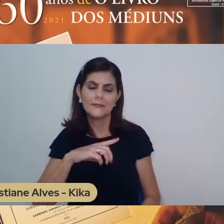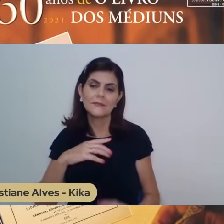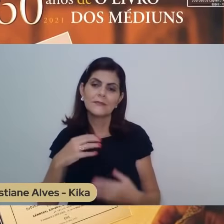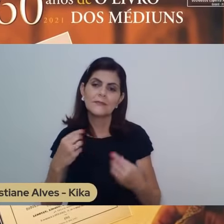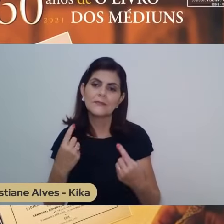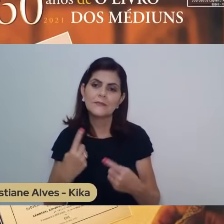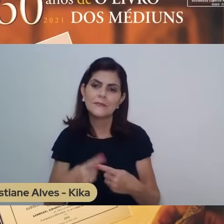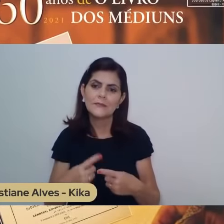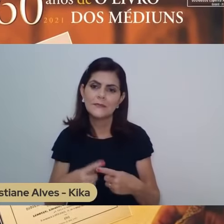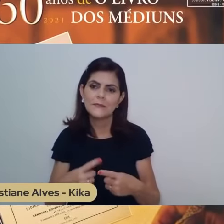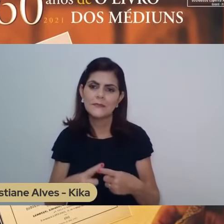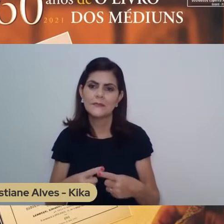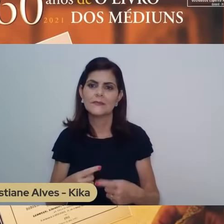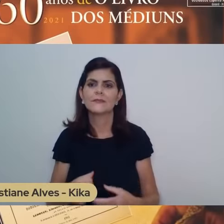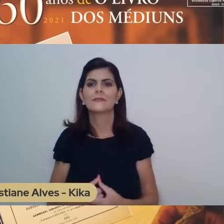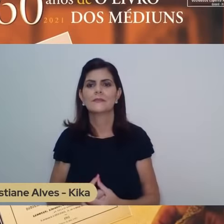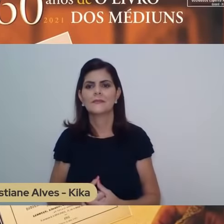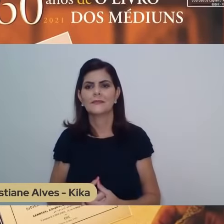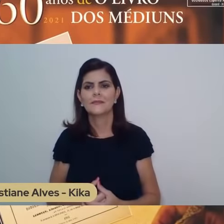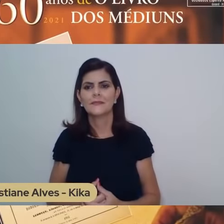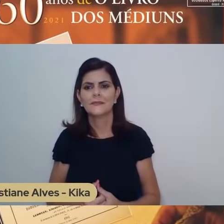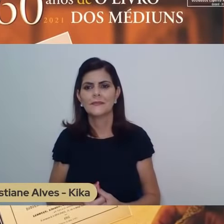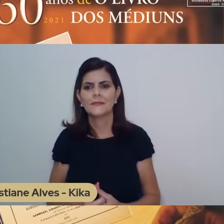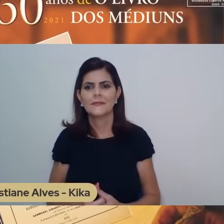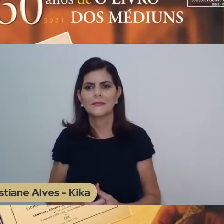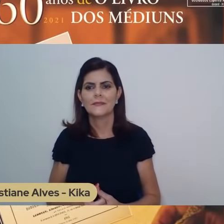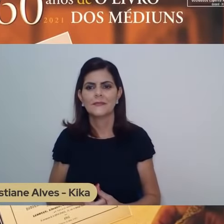porque somos simples vasos de barro.